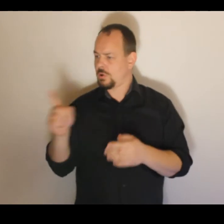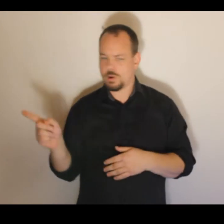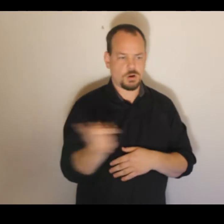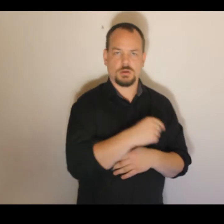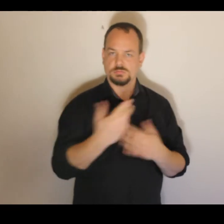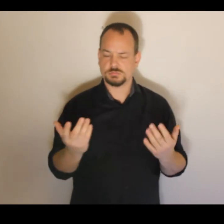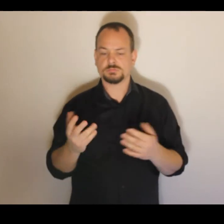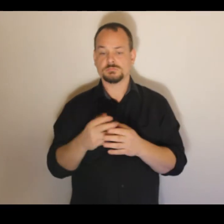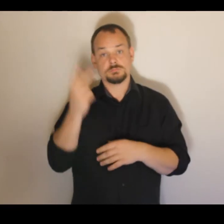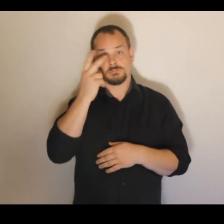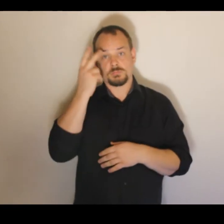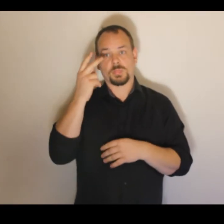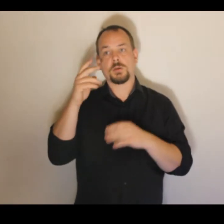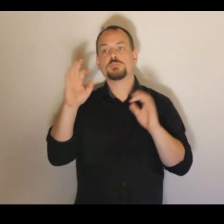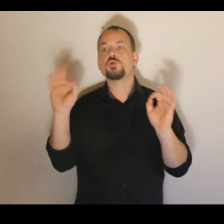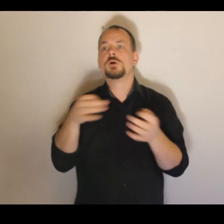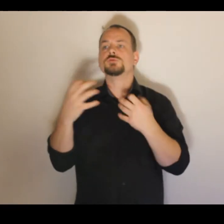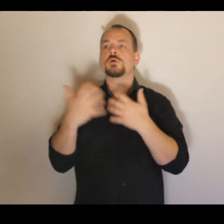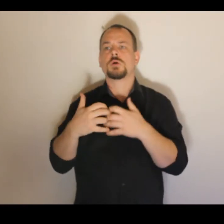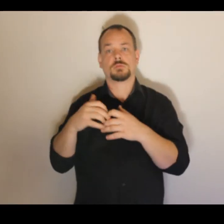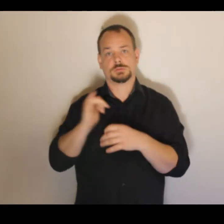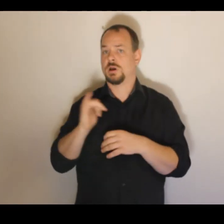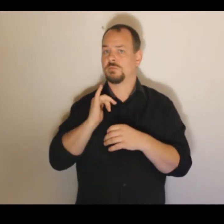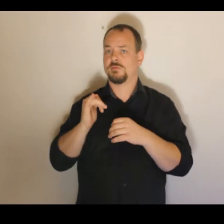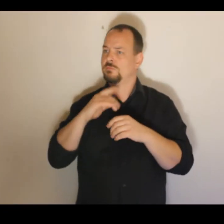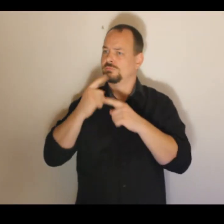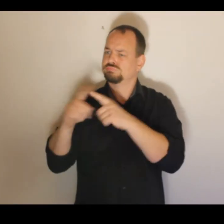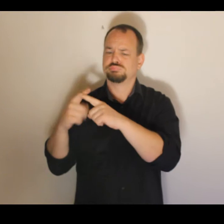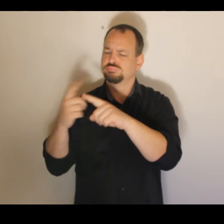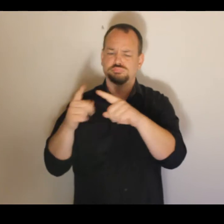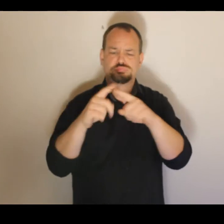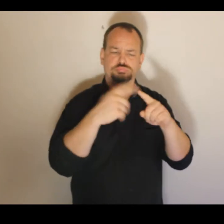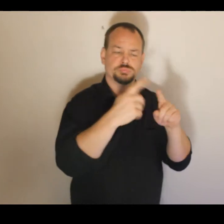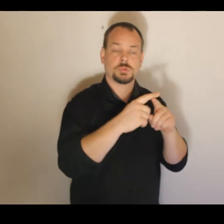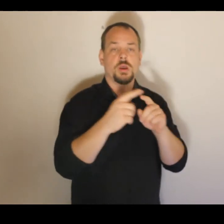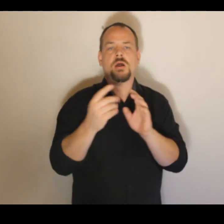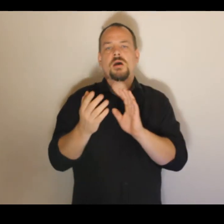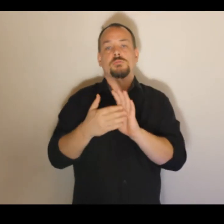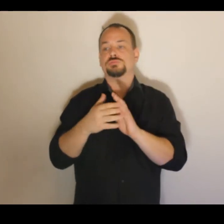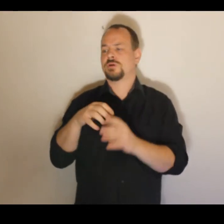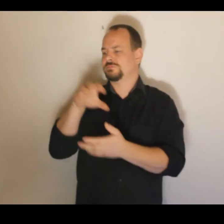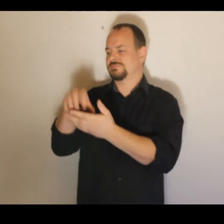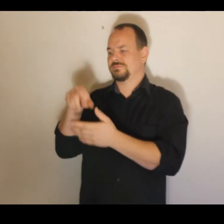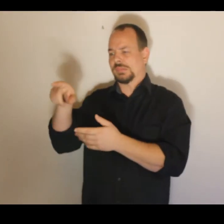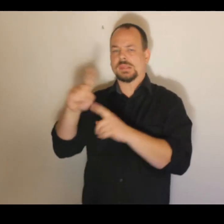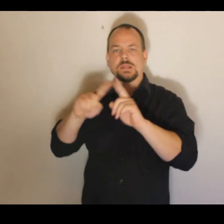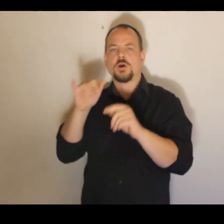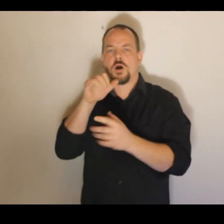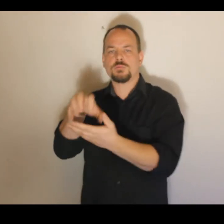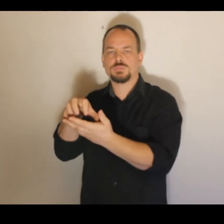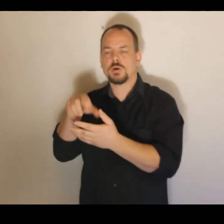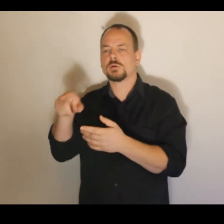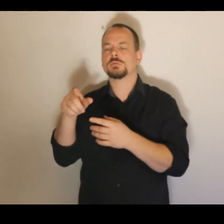nejenom průmyslová robotika je zajímavá. V kontextu, který tady naznačuji, je velmi zajímavá problematika tzv. servisních robotů,